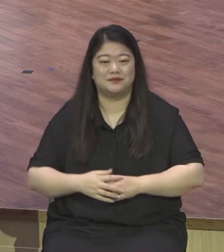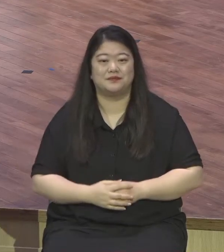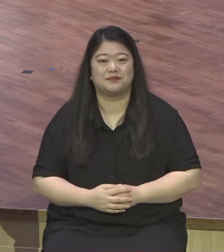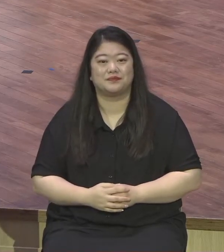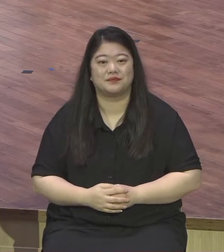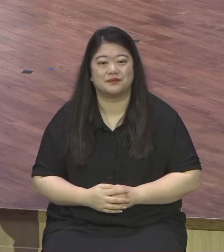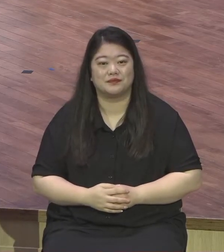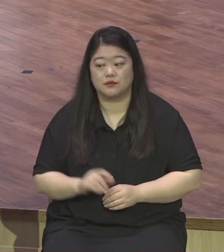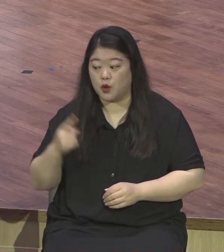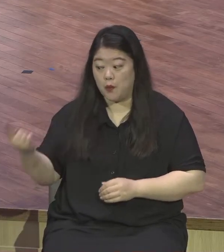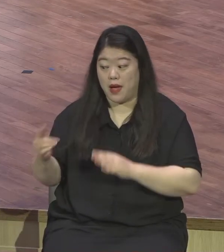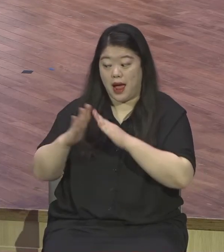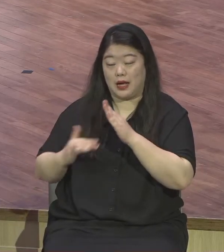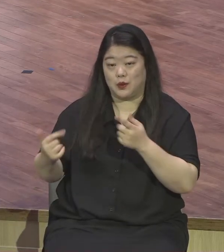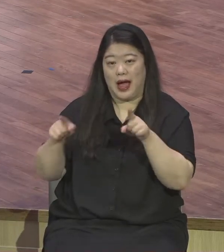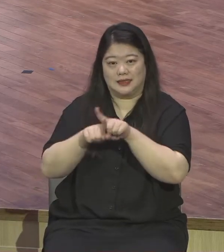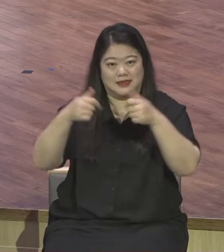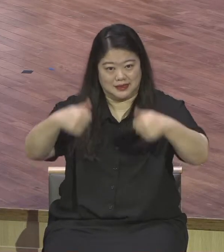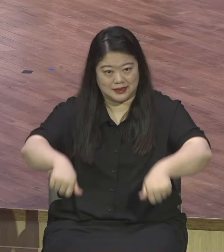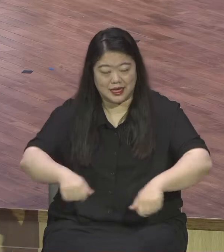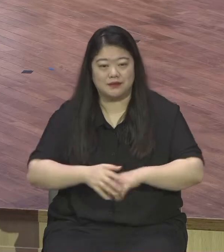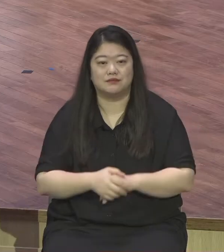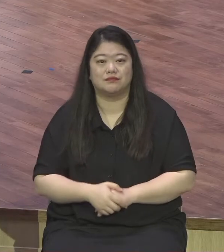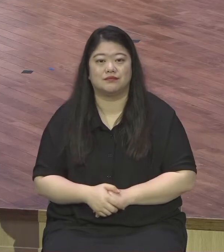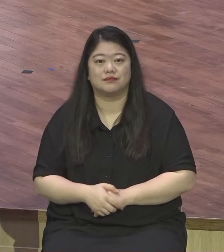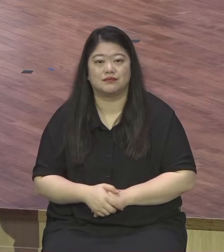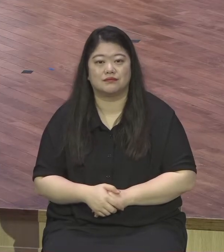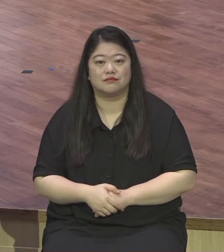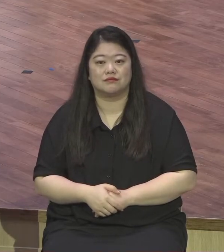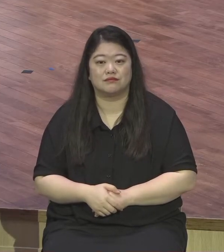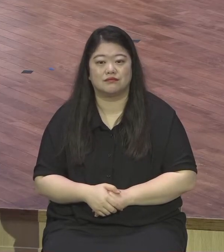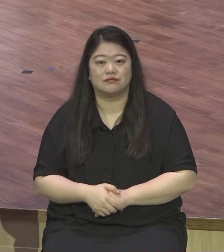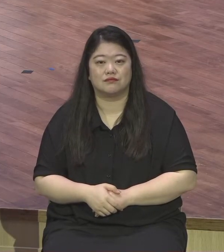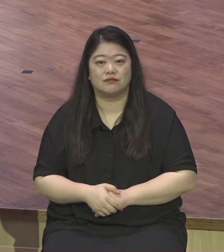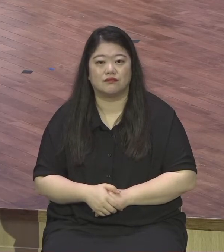인사합니다. 이유 없이 말씀의 은혜를 받읍시다.